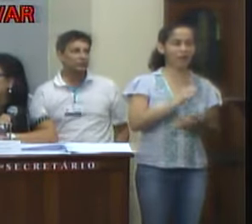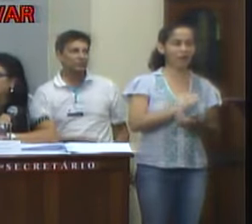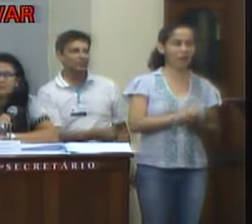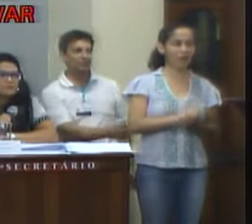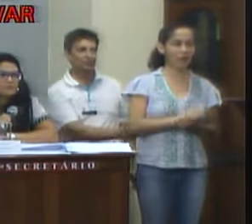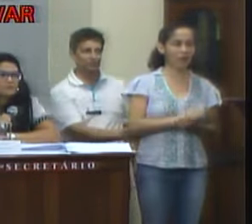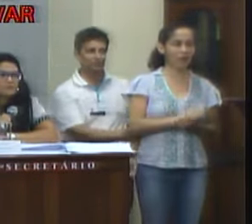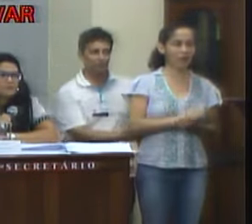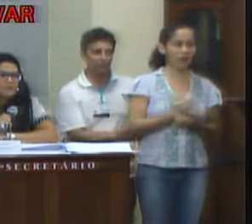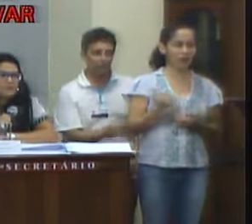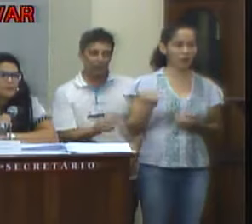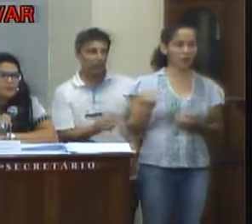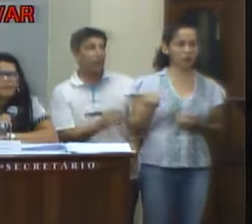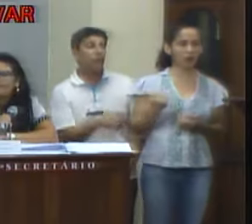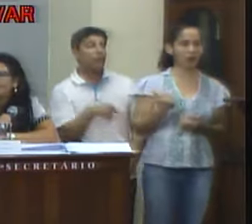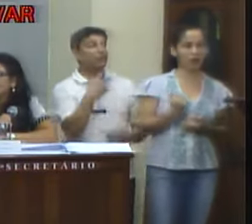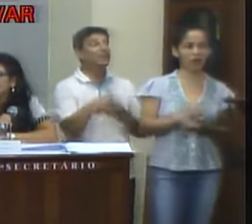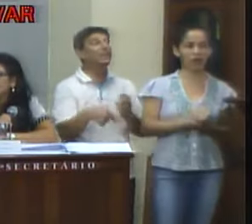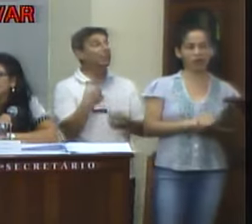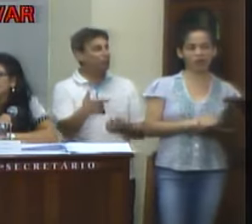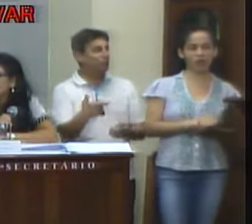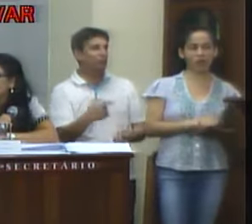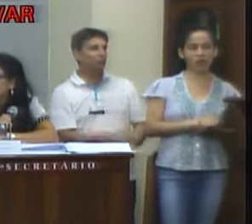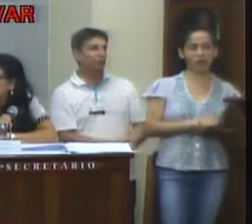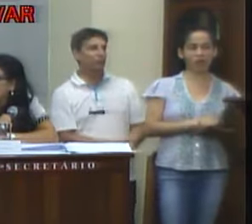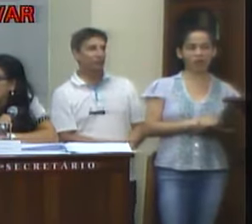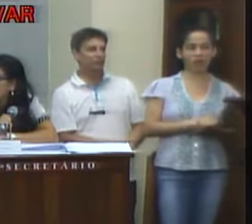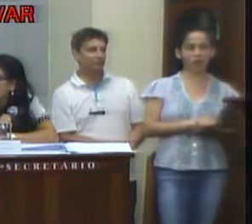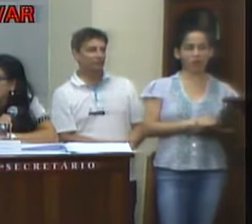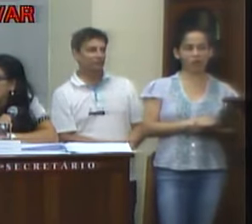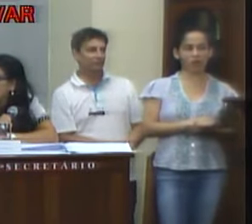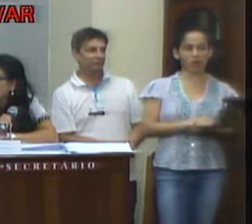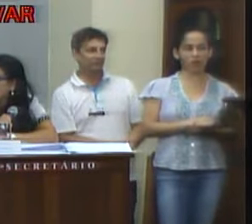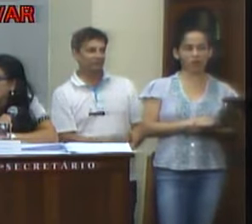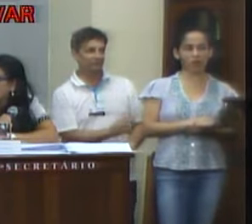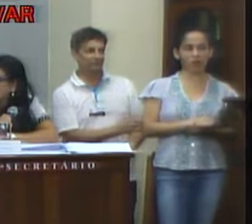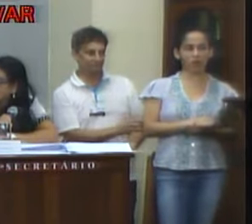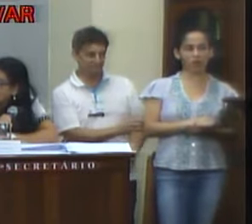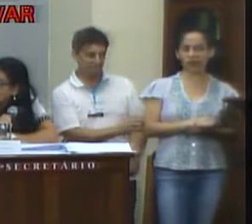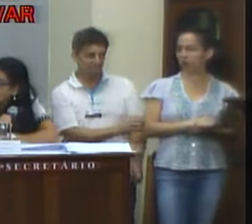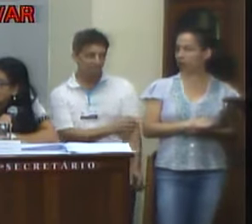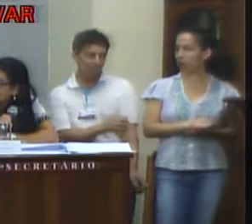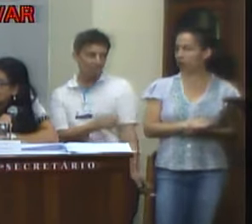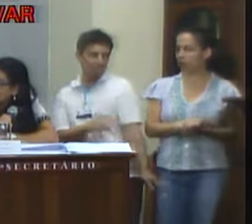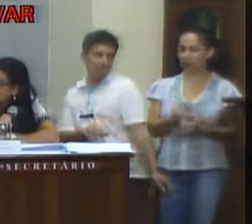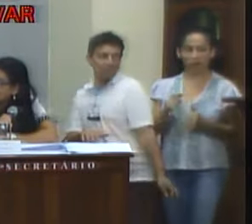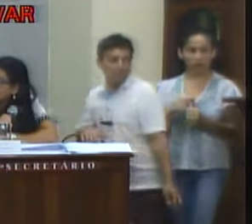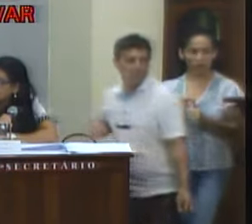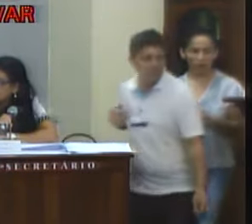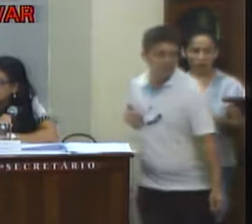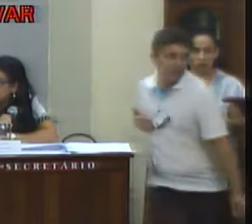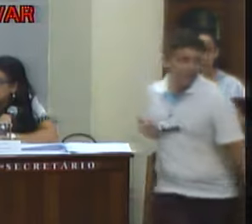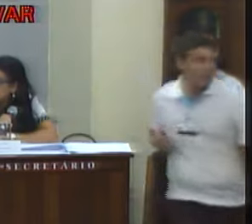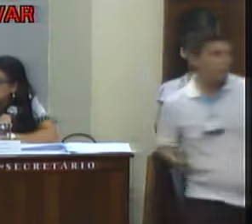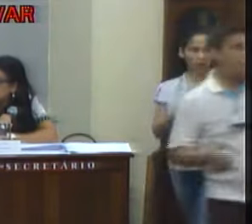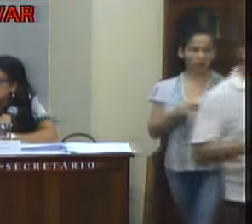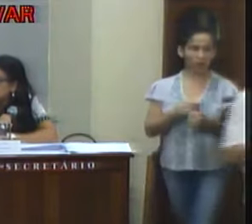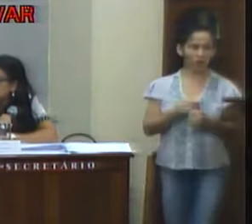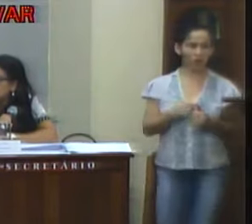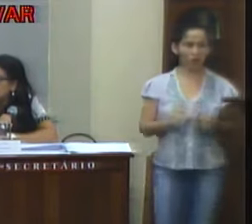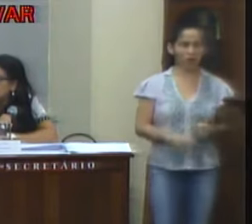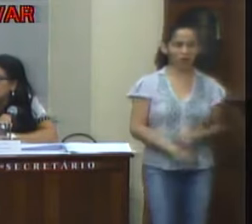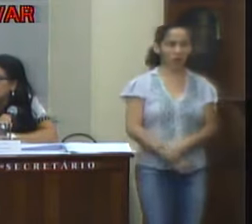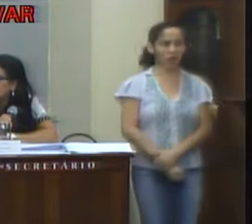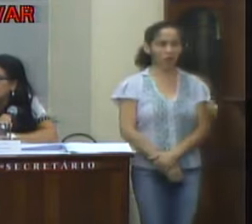permaneçam com a emenda. A primeira emenda. Primeira emenda.